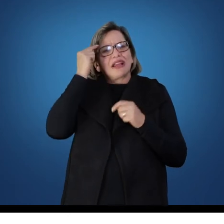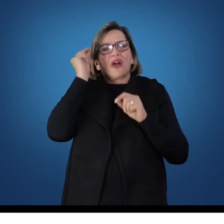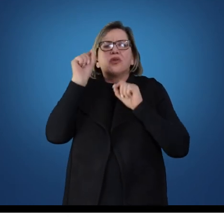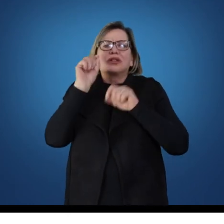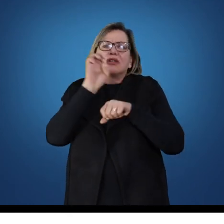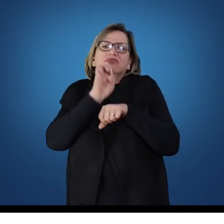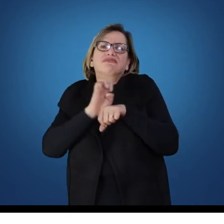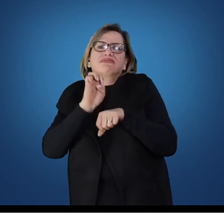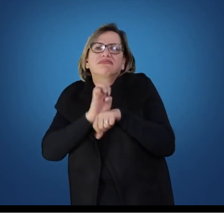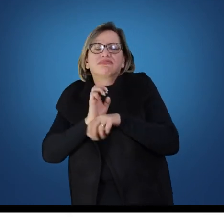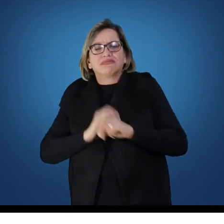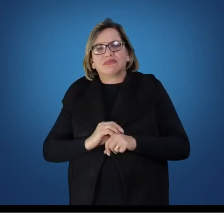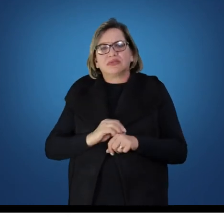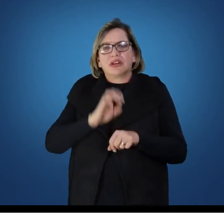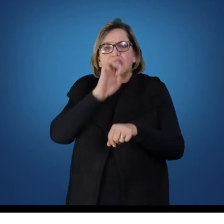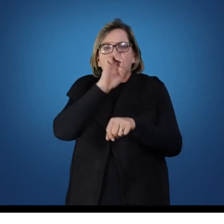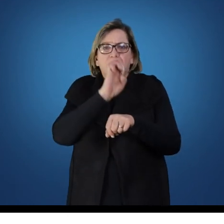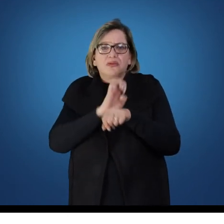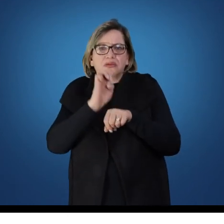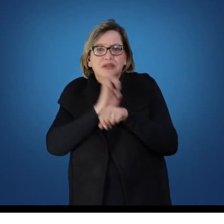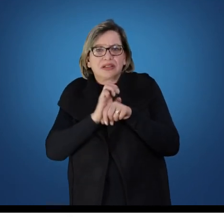Estado enquanto formação